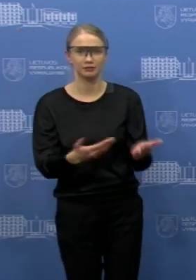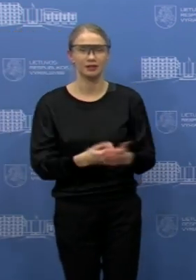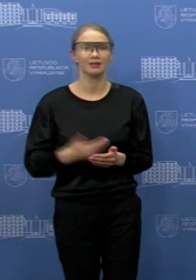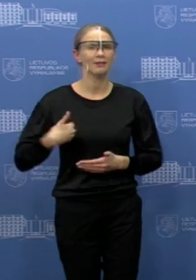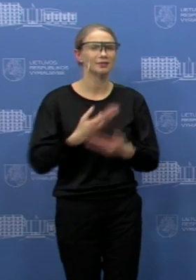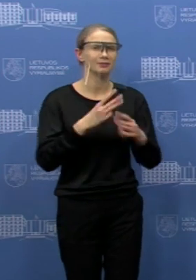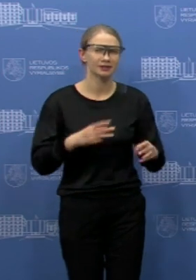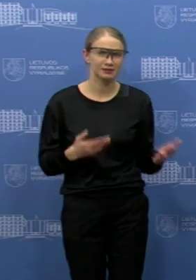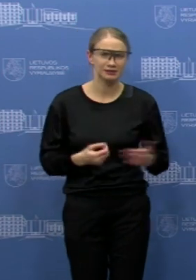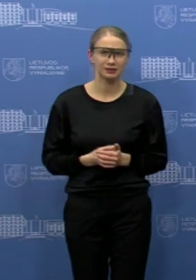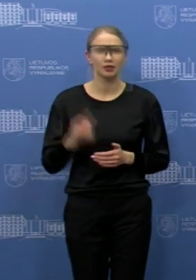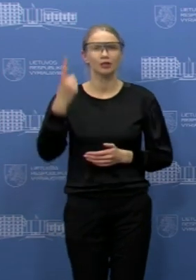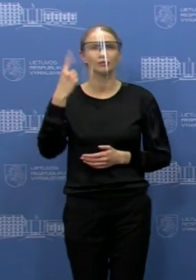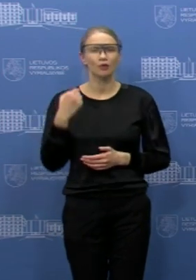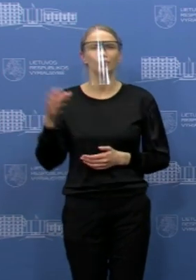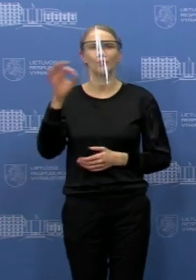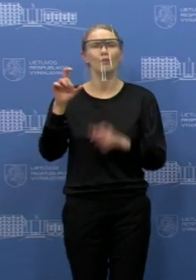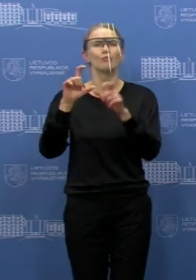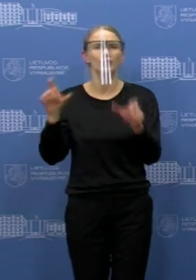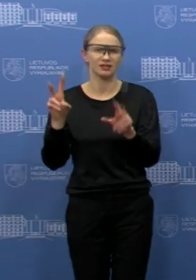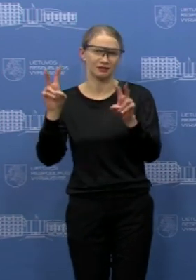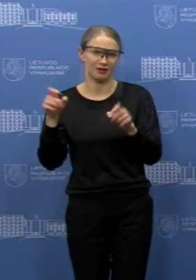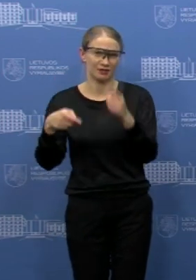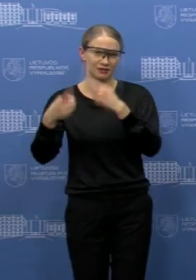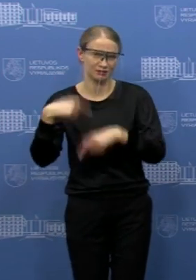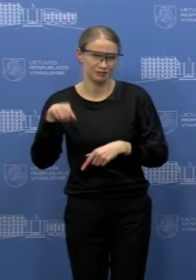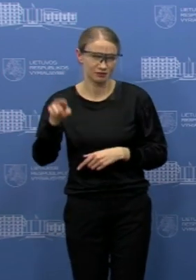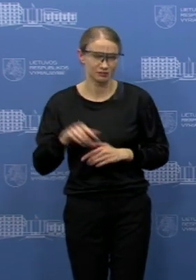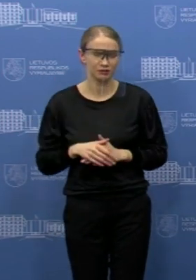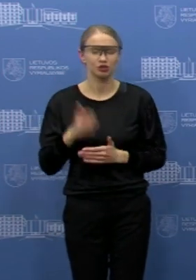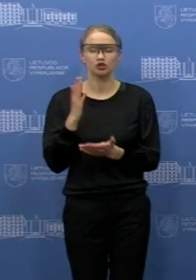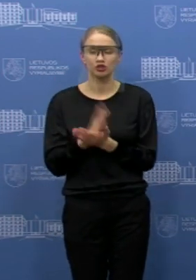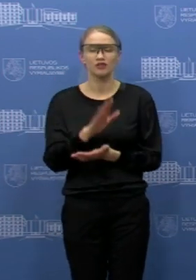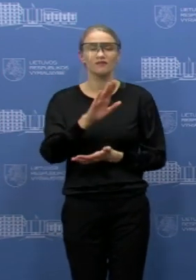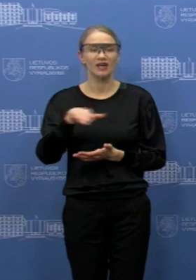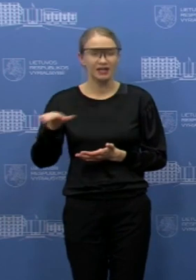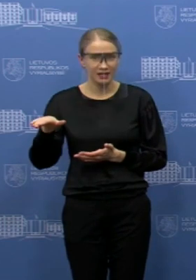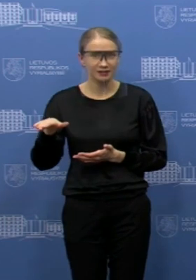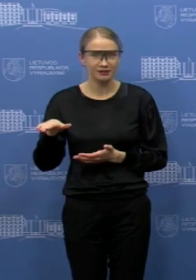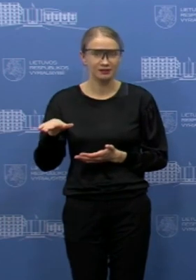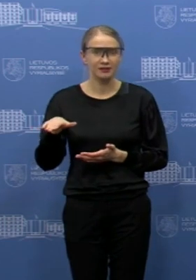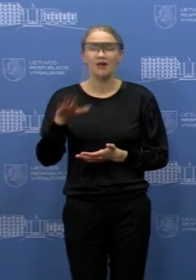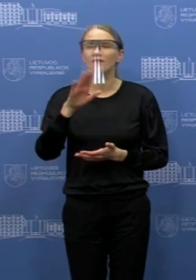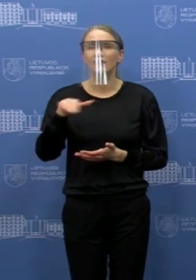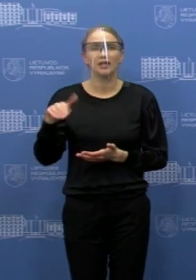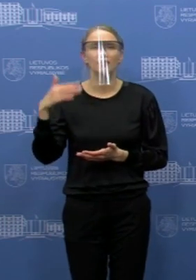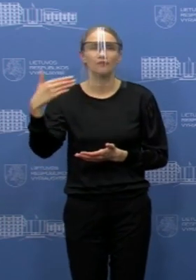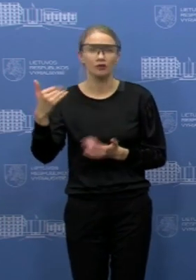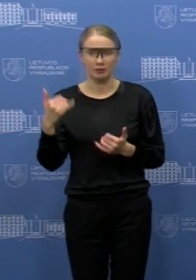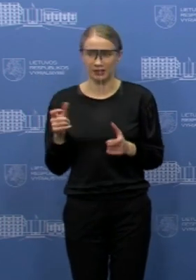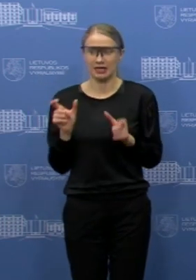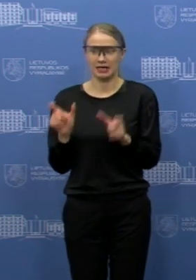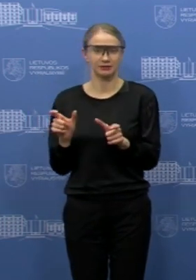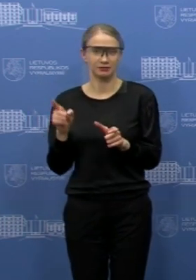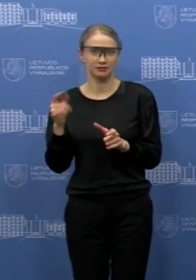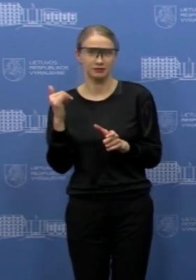ministrai, aš dar norėčiau prie ūkdymo įsteigų grįžti. Na, yra vaikų, kurie pagal tai, kaip dabar yra numatomas karantino